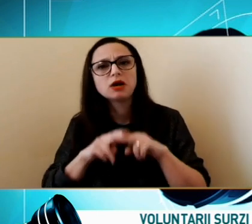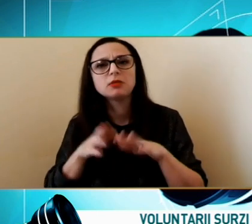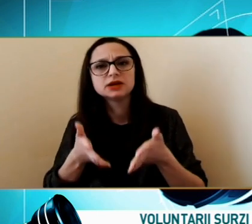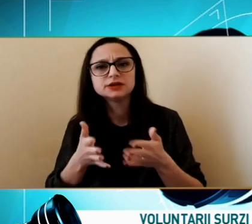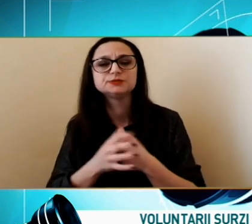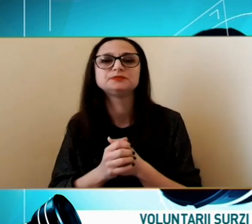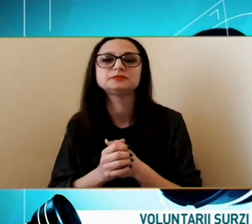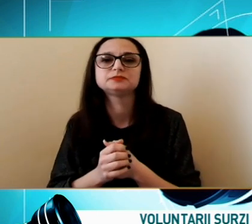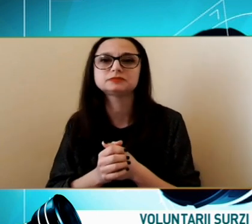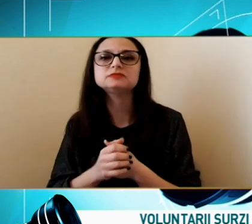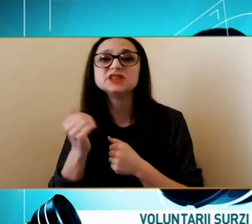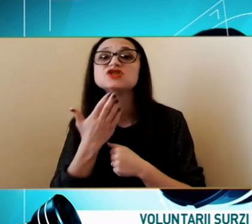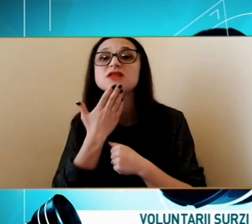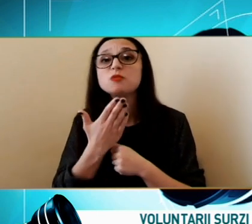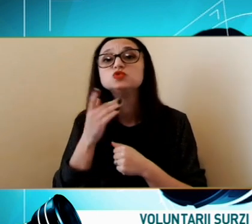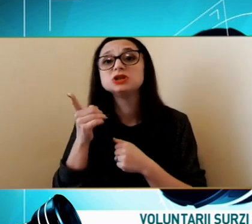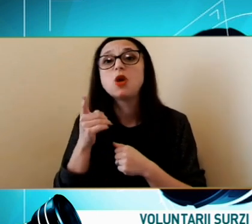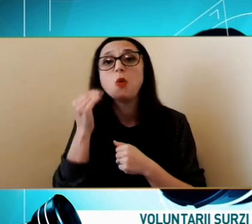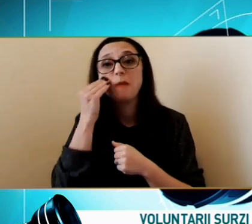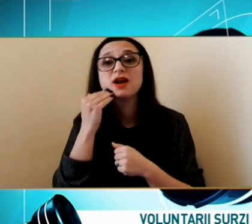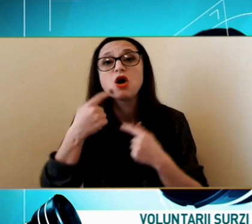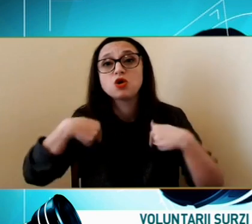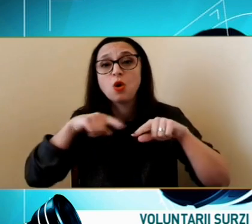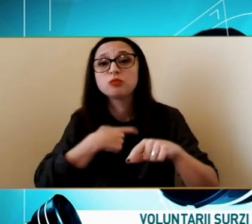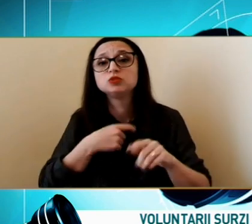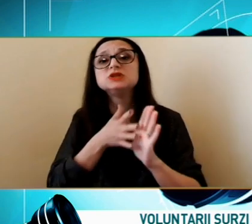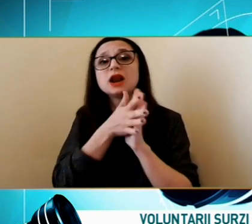Doamna Noi am putut să ne implicăm